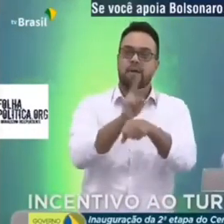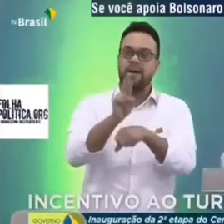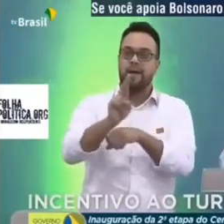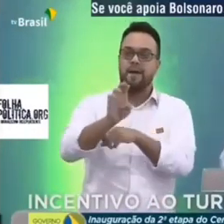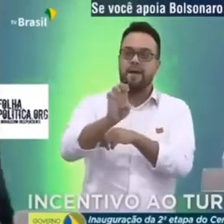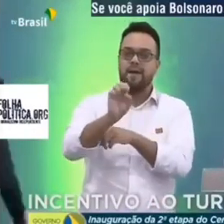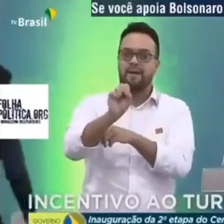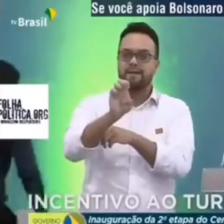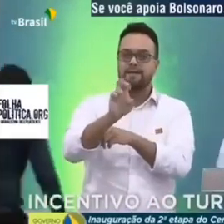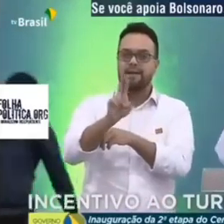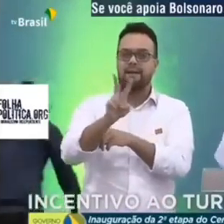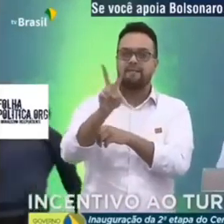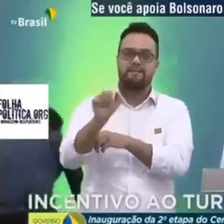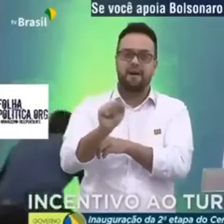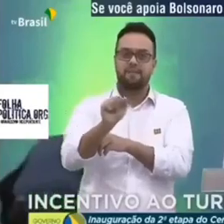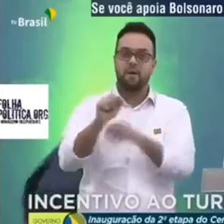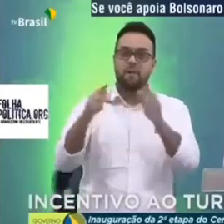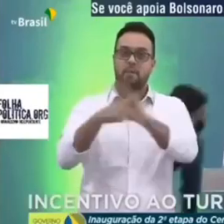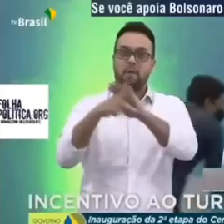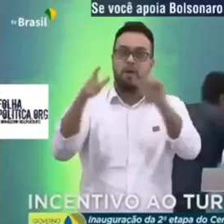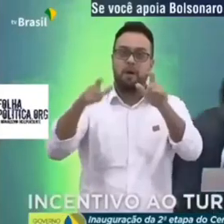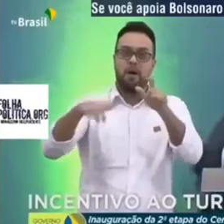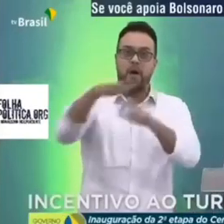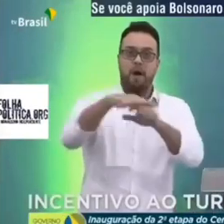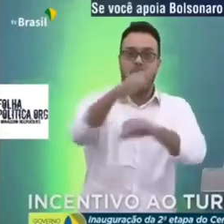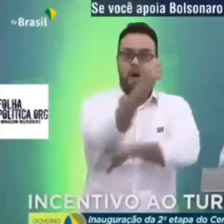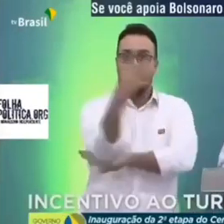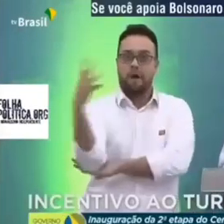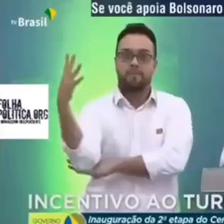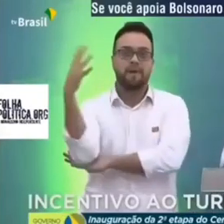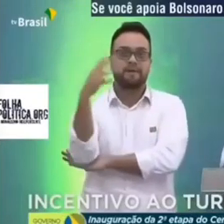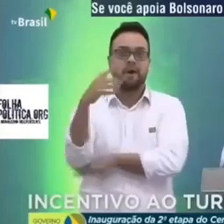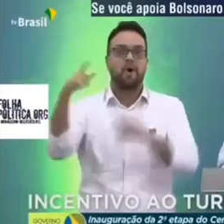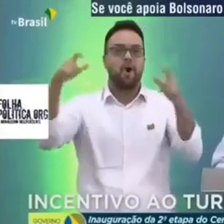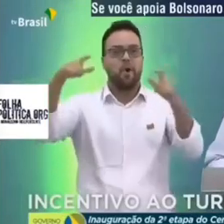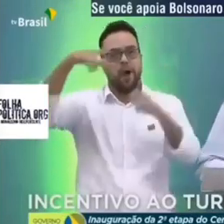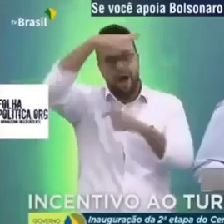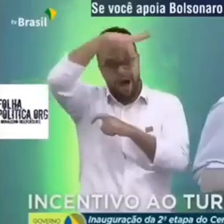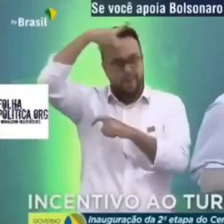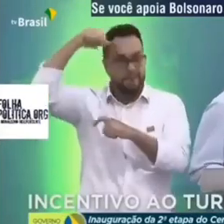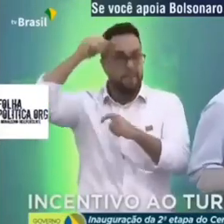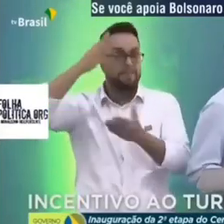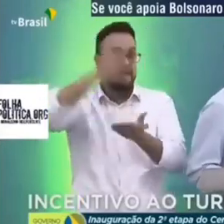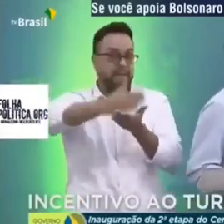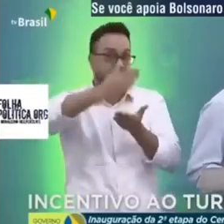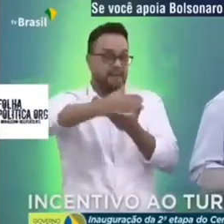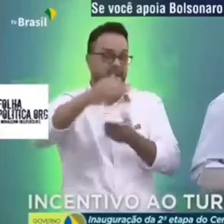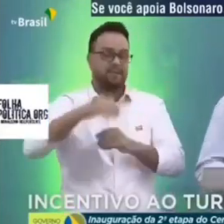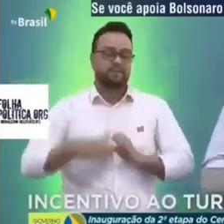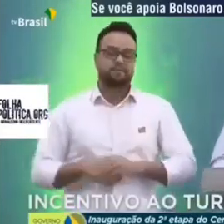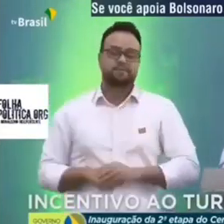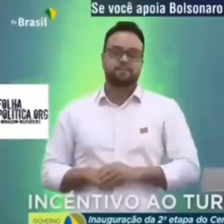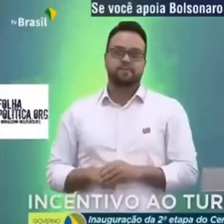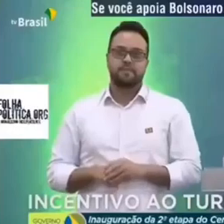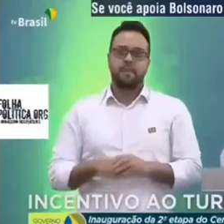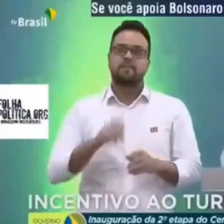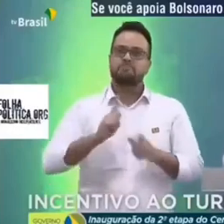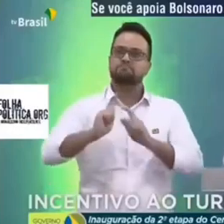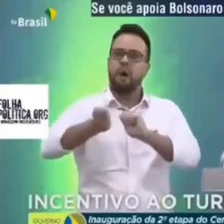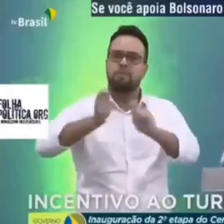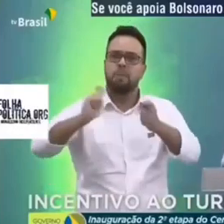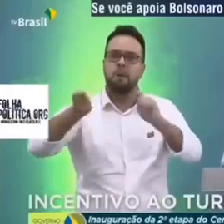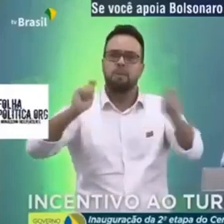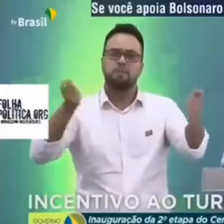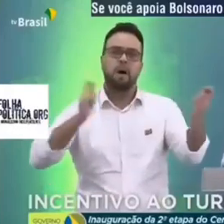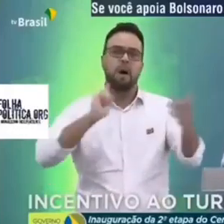sendo que pelo menos metade no Amazonas então nós vamos, presidente patrocinar